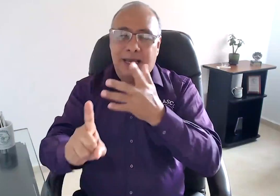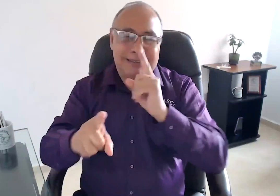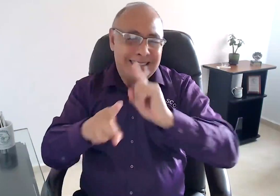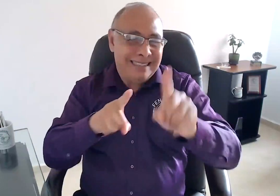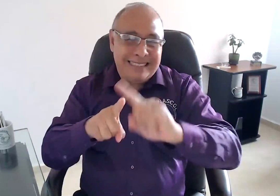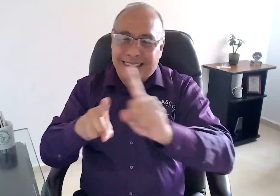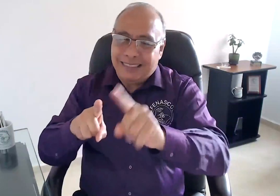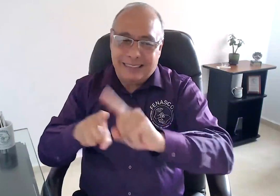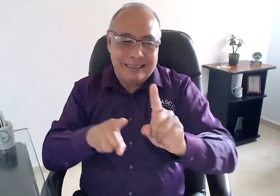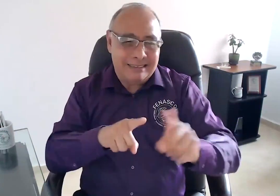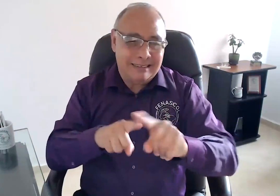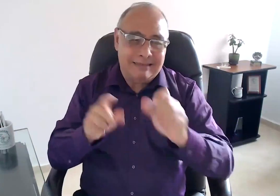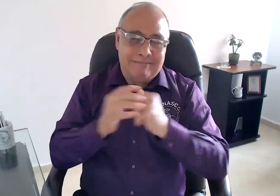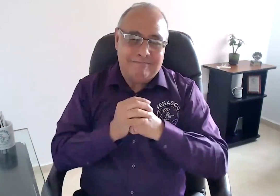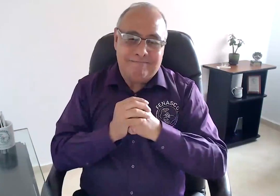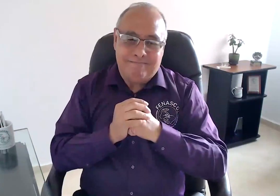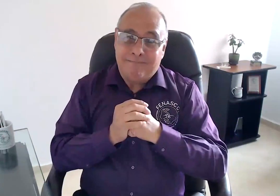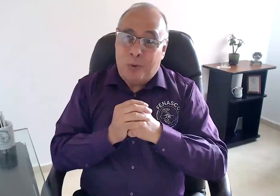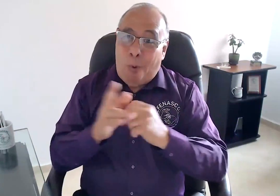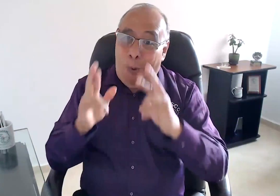liderazgo, incidencia política, entre otros.